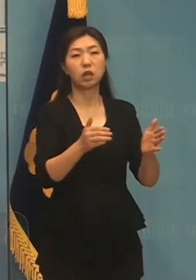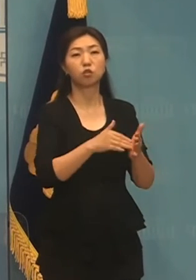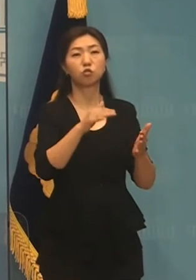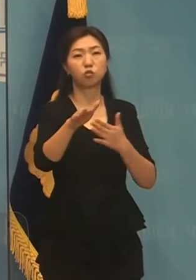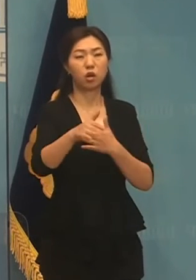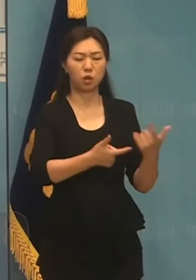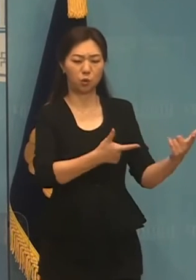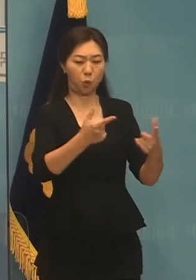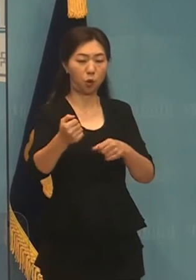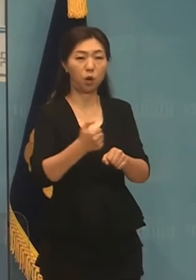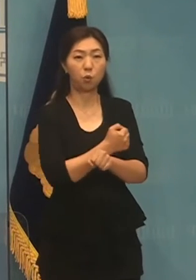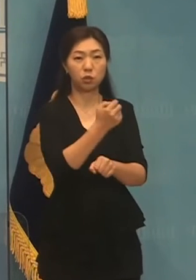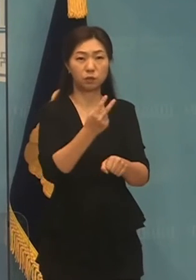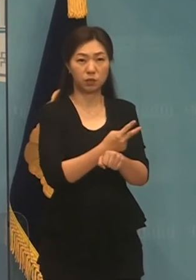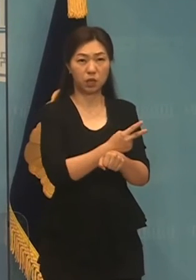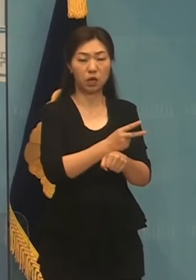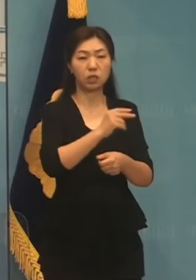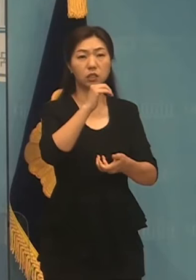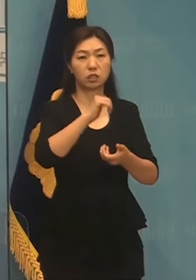철폐하겠습니다.